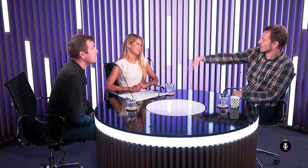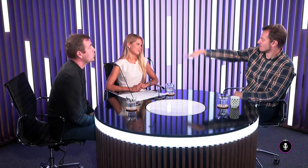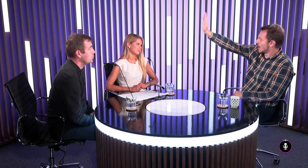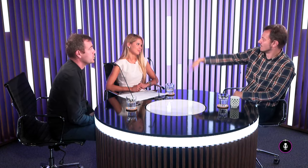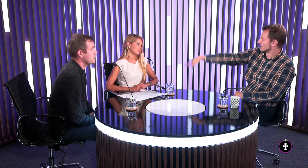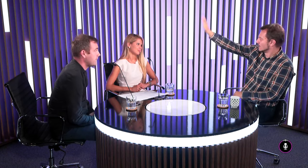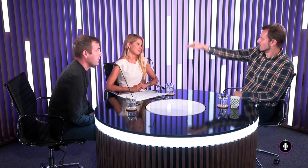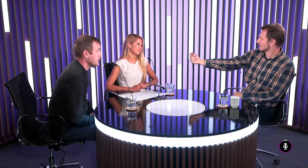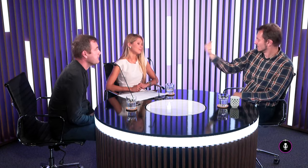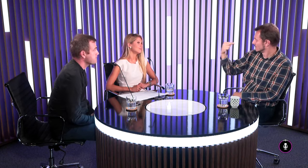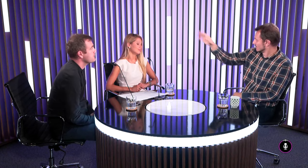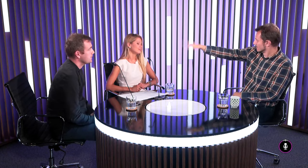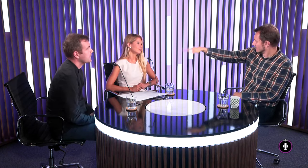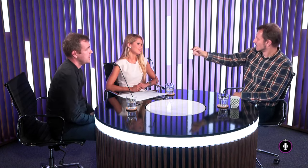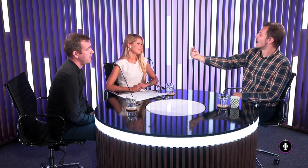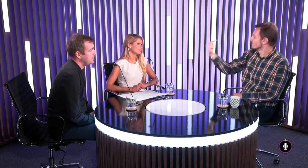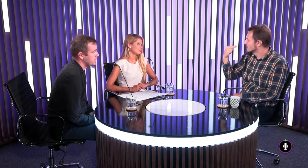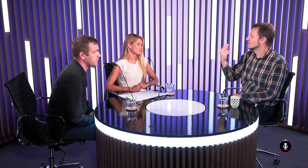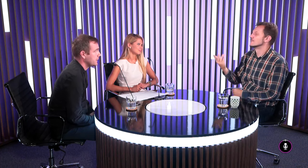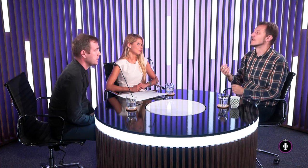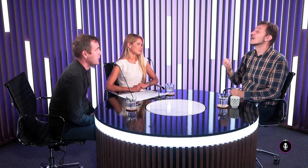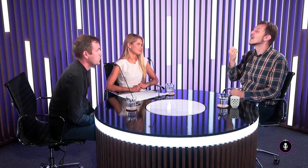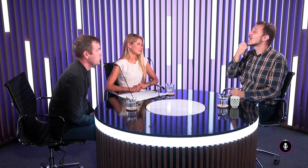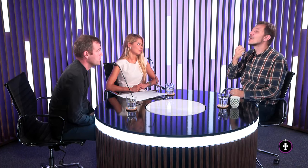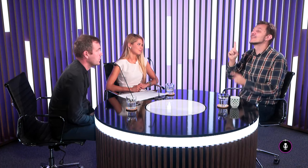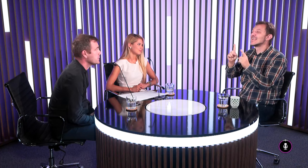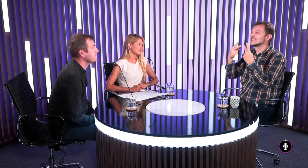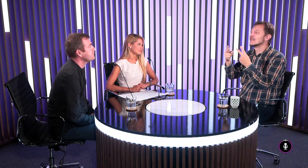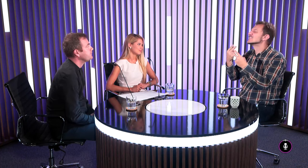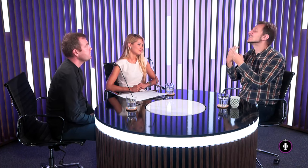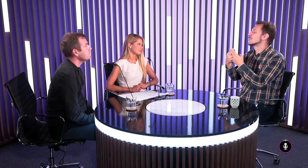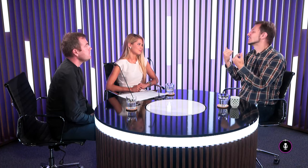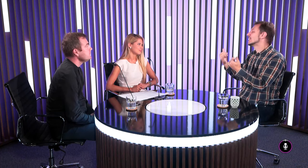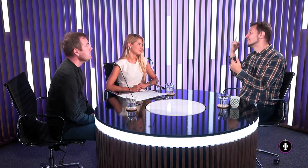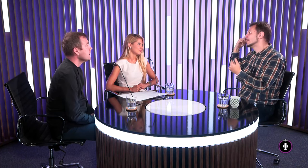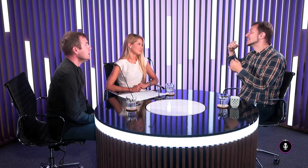tak potom môžem zamávať aby som si teda získal vašu pozornosť